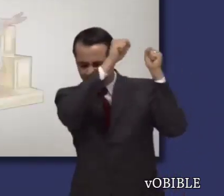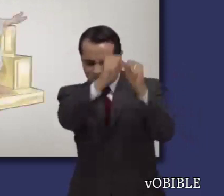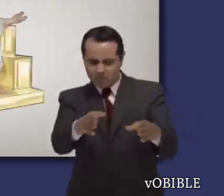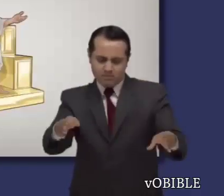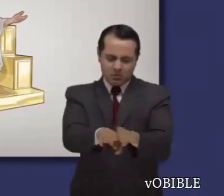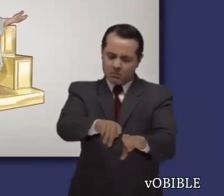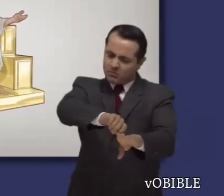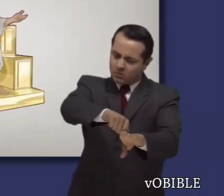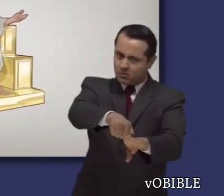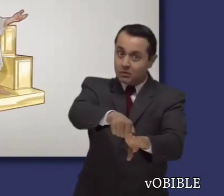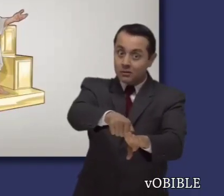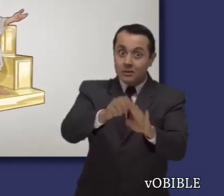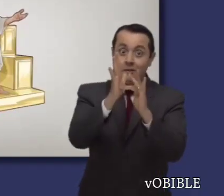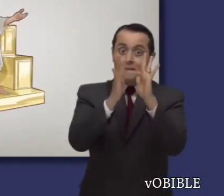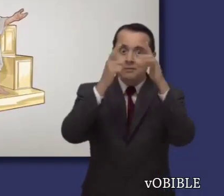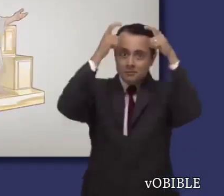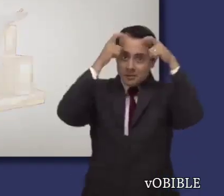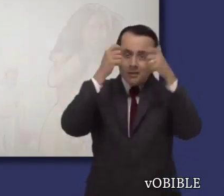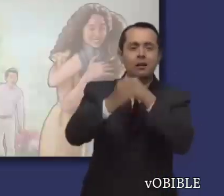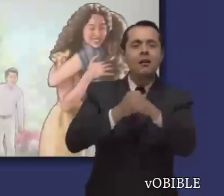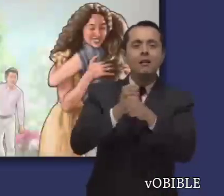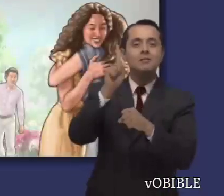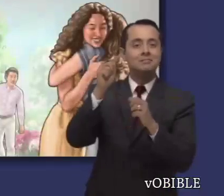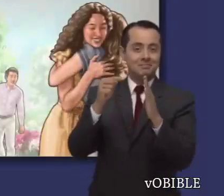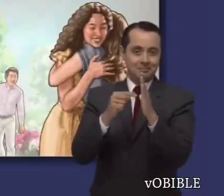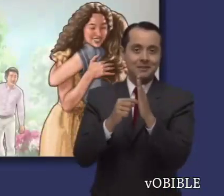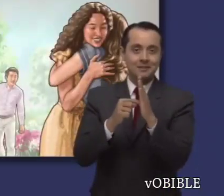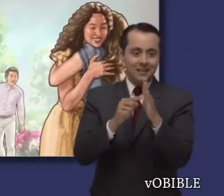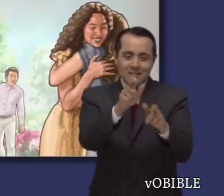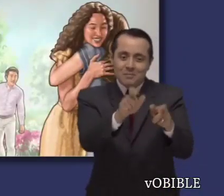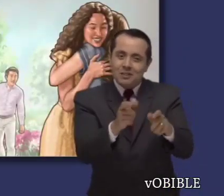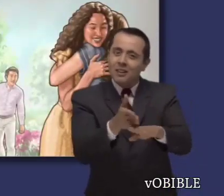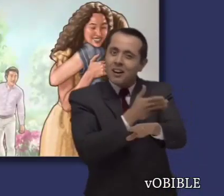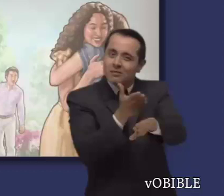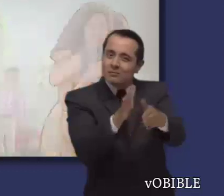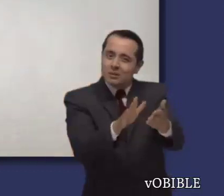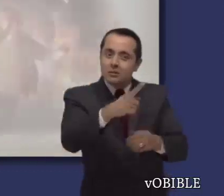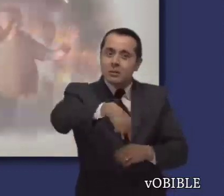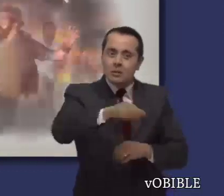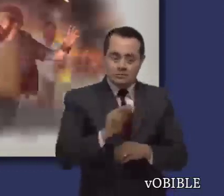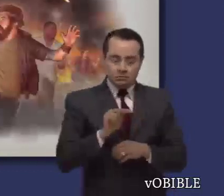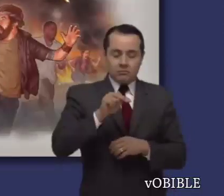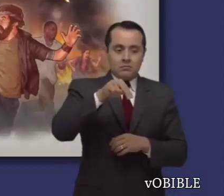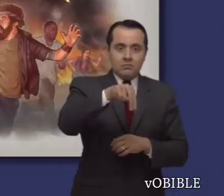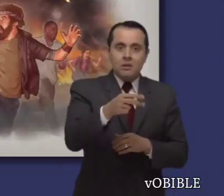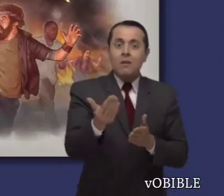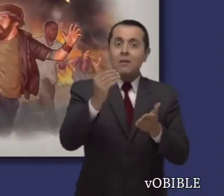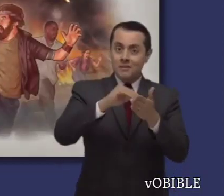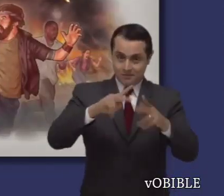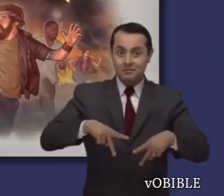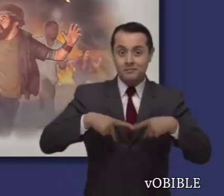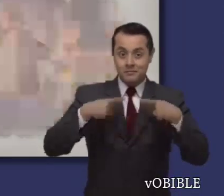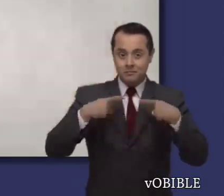del reino de mil años de Cristo, de la resurrección en la tierra y de la destrucción